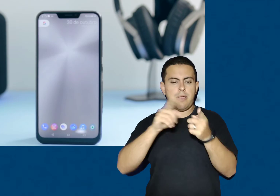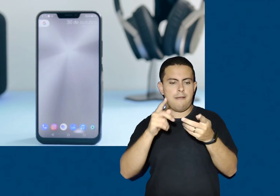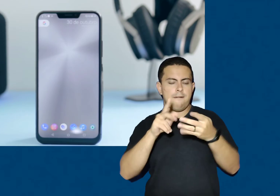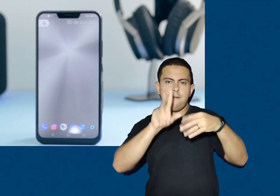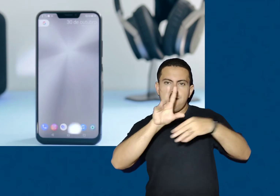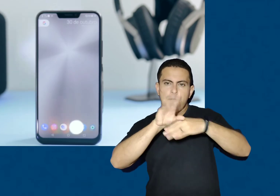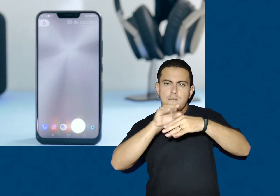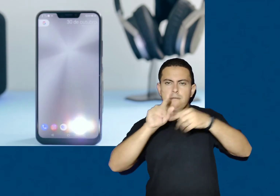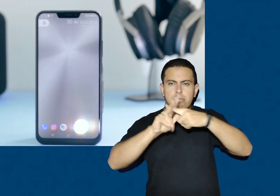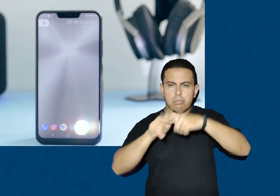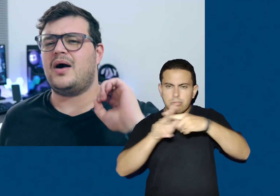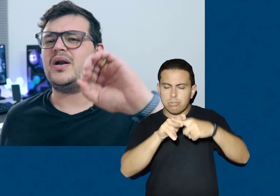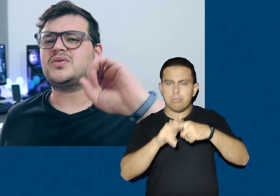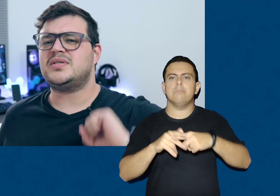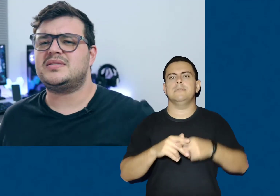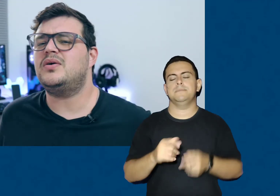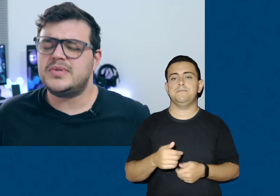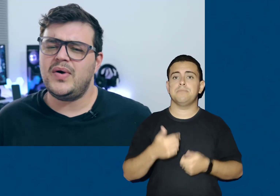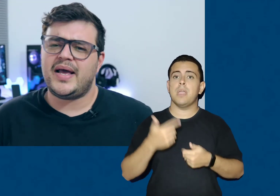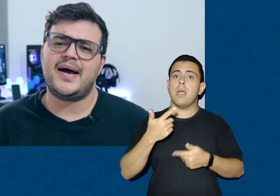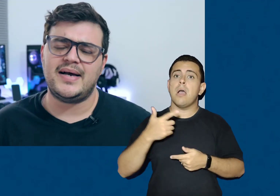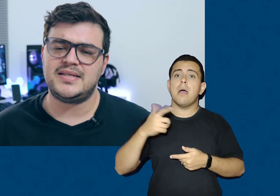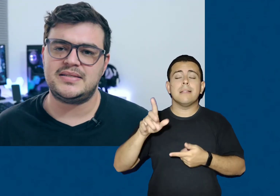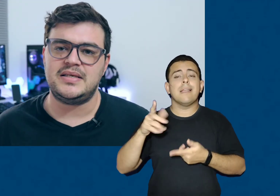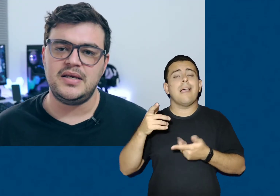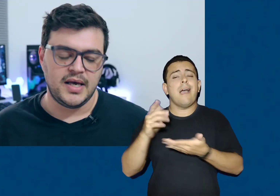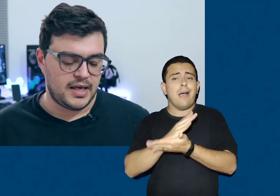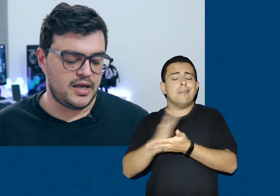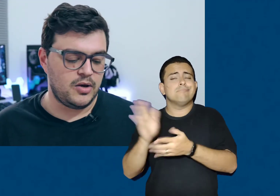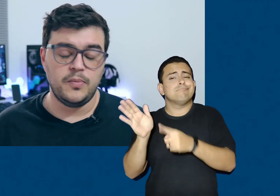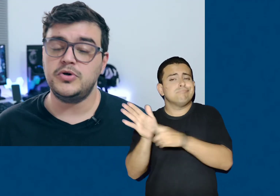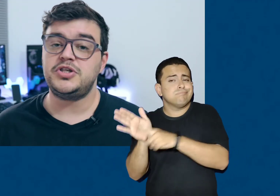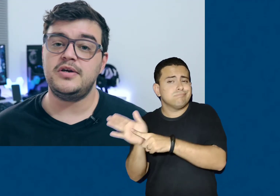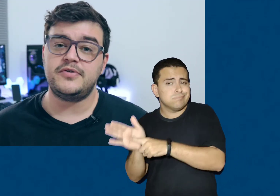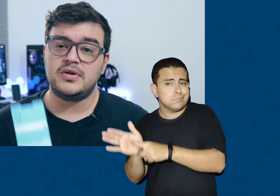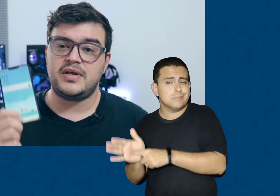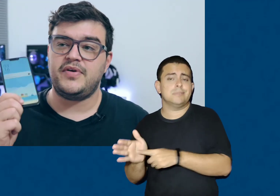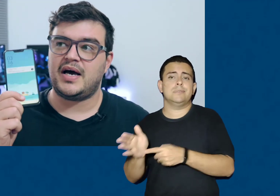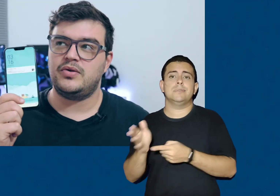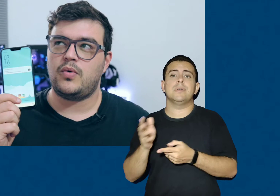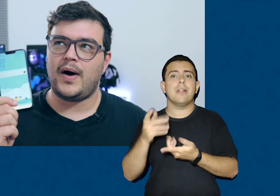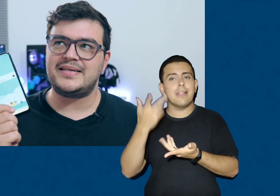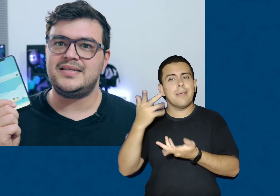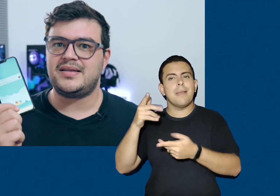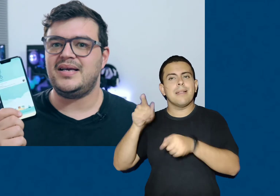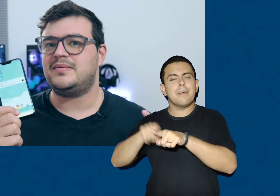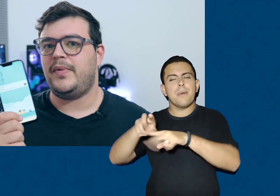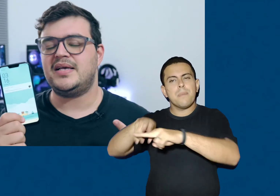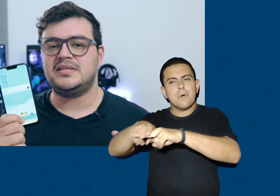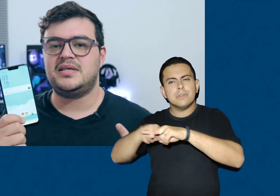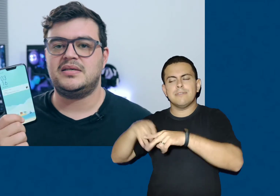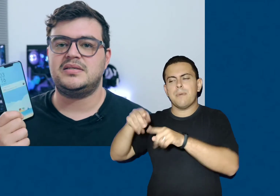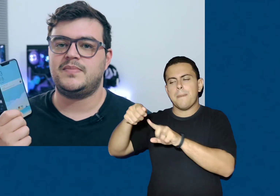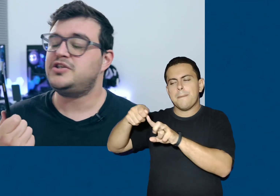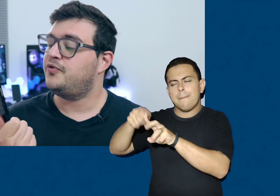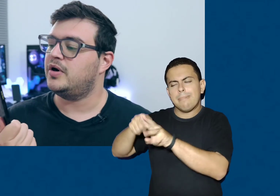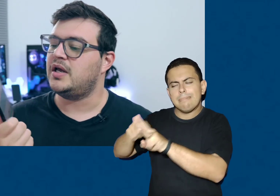do hardware do aparelho. Agora, as coisas não tão legais assim, e o motivo de eu ter ficado quase três meses sem esse smartphone